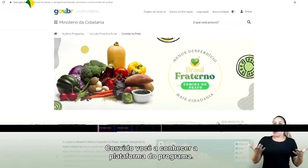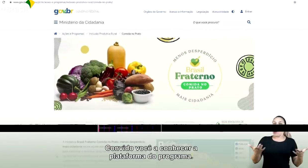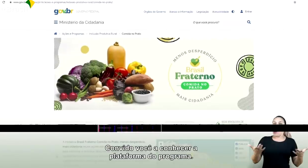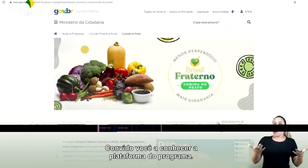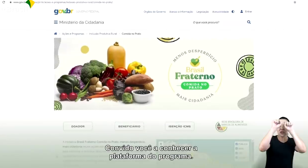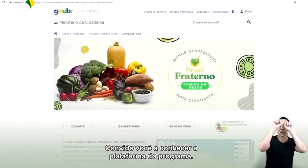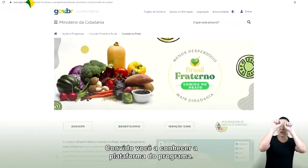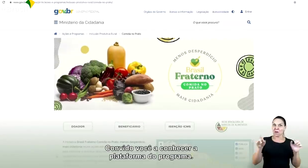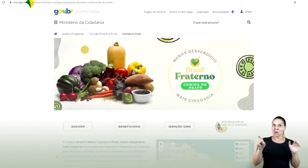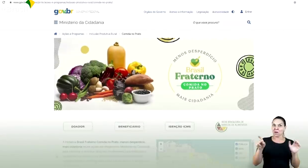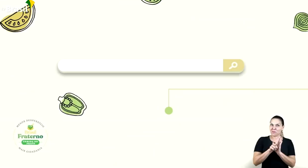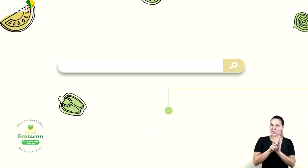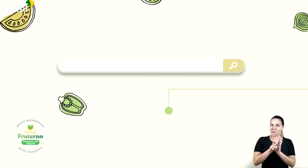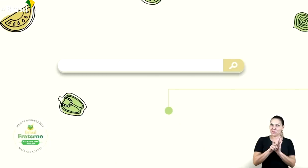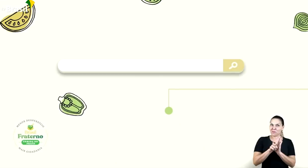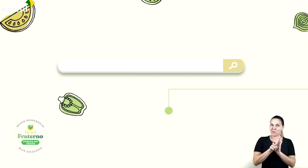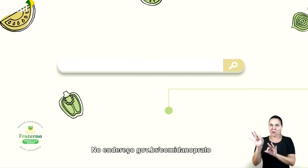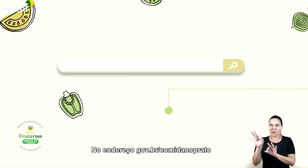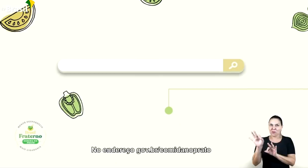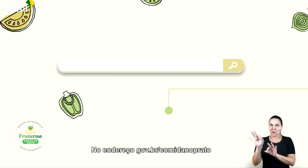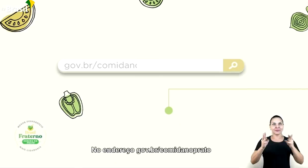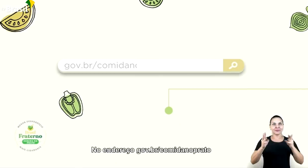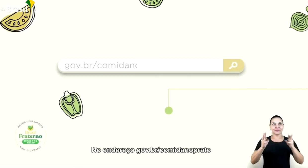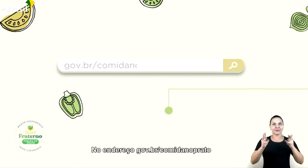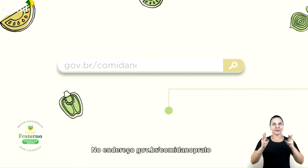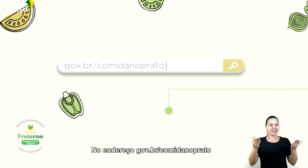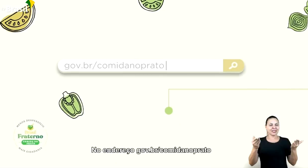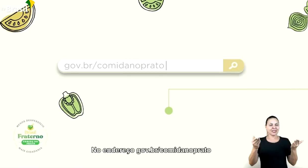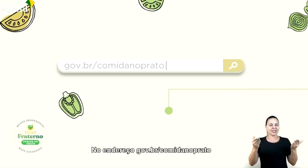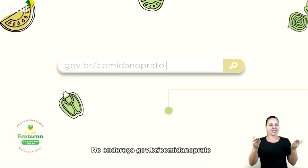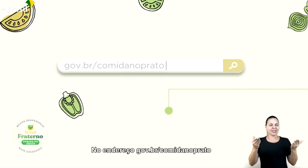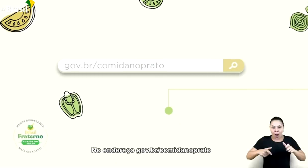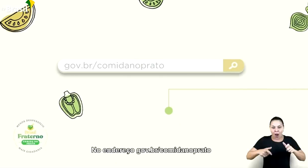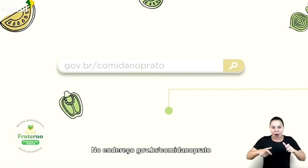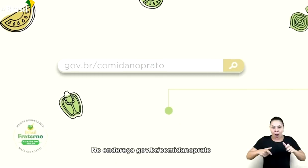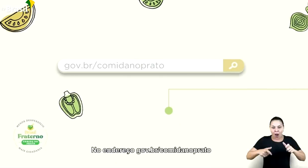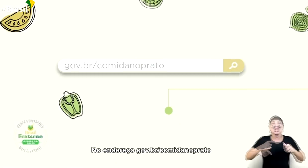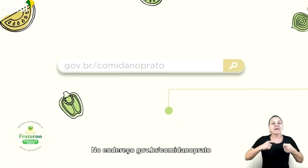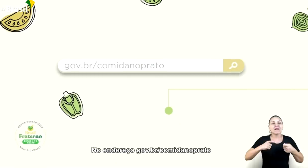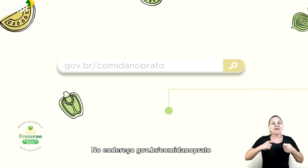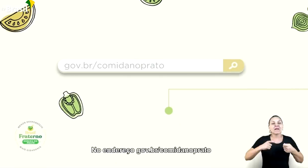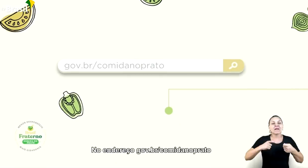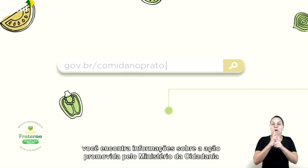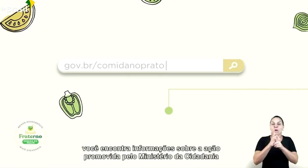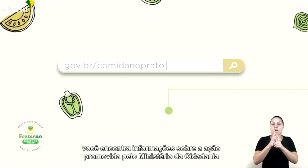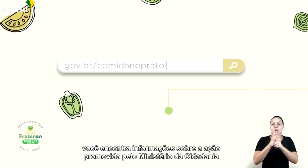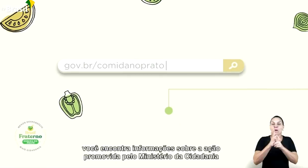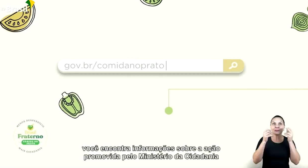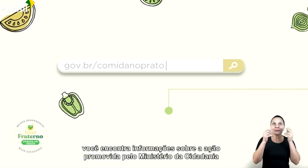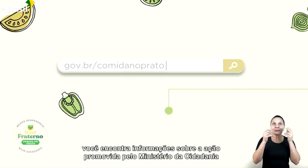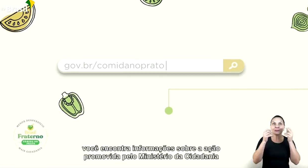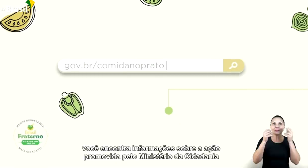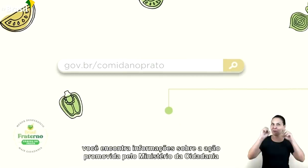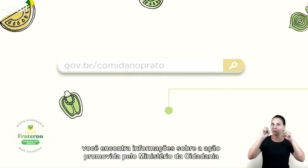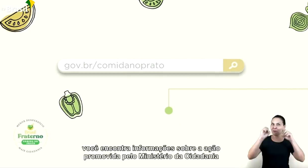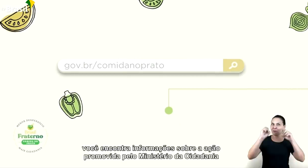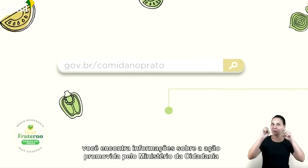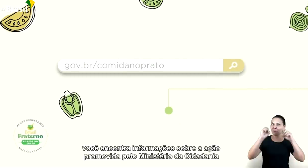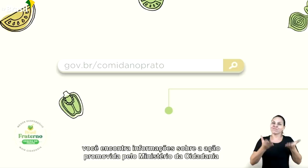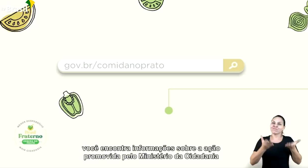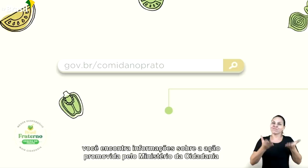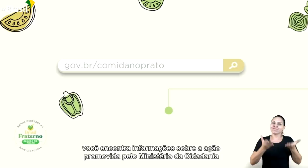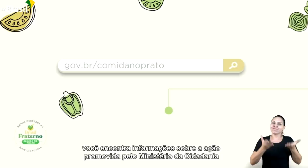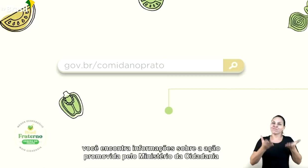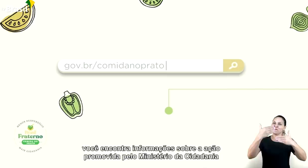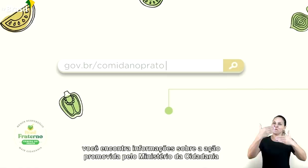plataforma do programa. No endereço gov.br barra Comida no Prato, você encontra informações sobre a ação